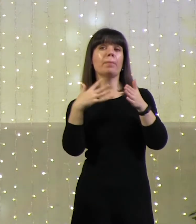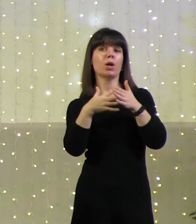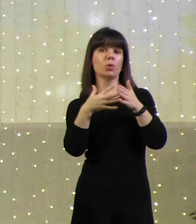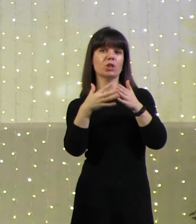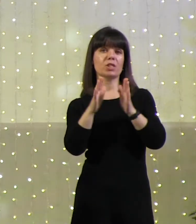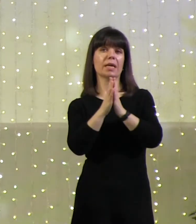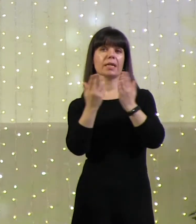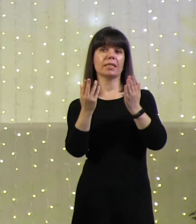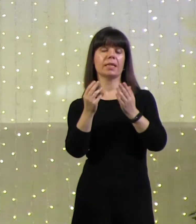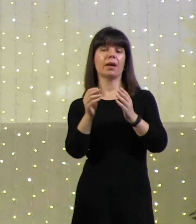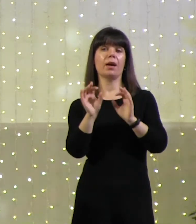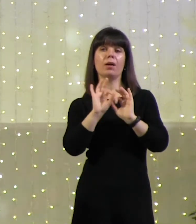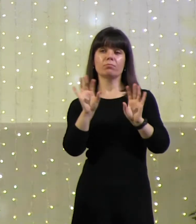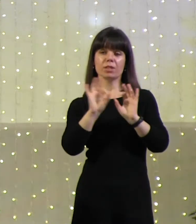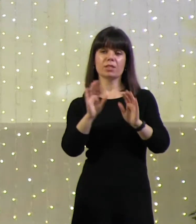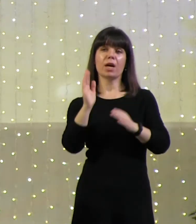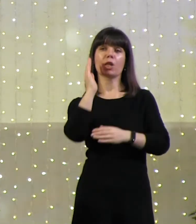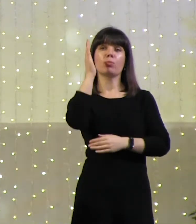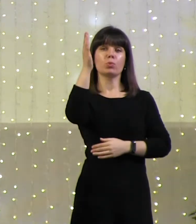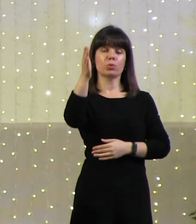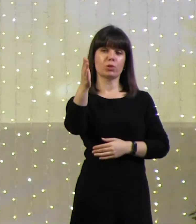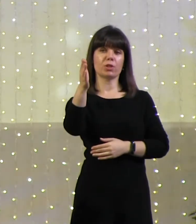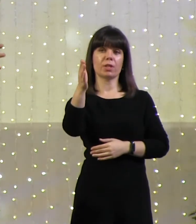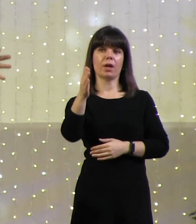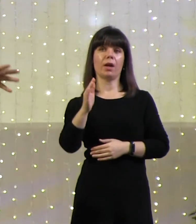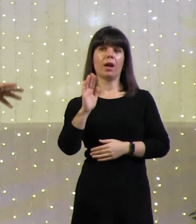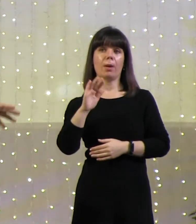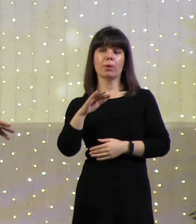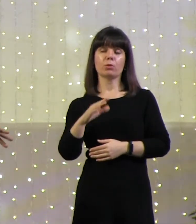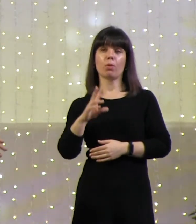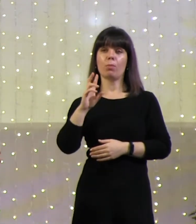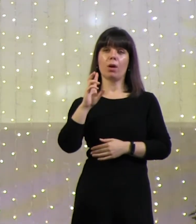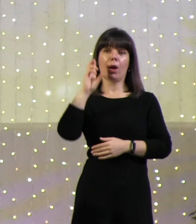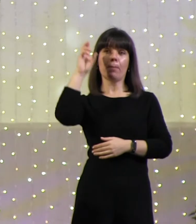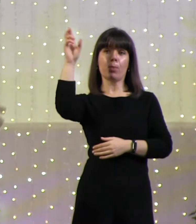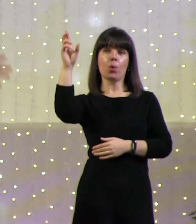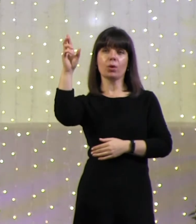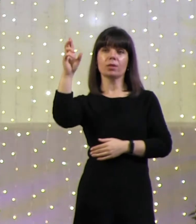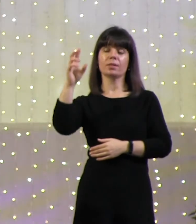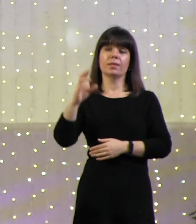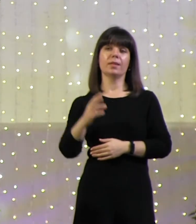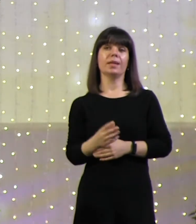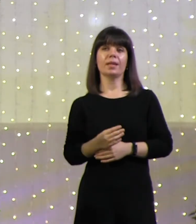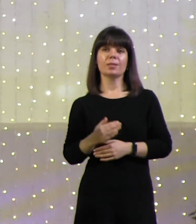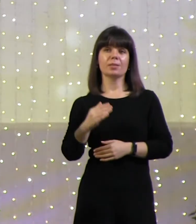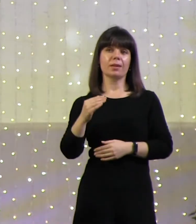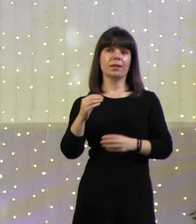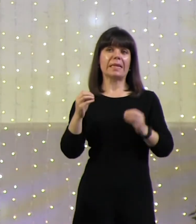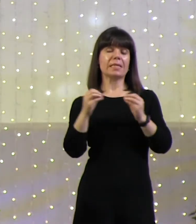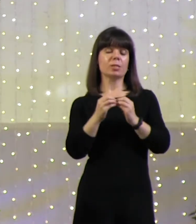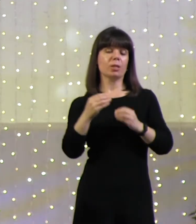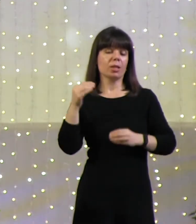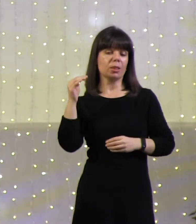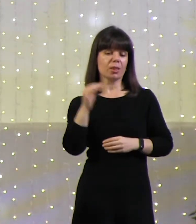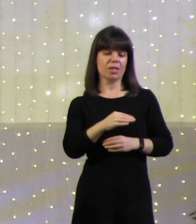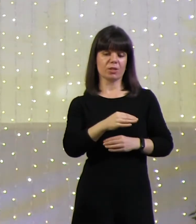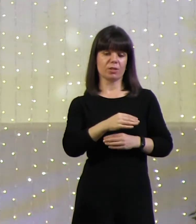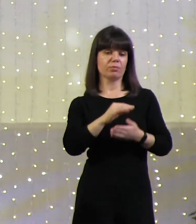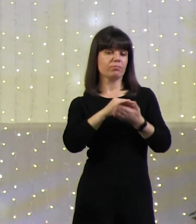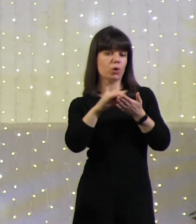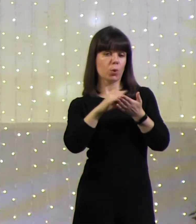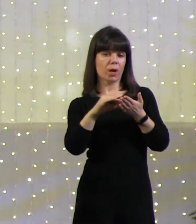о будущем, она находится в Библии, и потом Бог из 5-10 тысяч этих всех рукописей